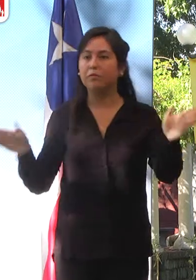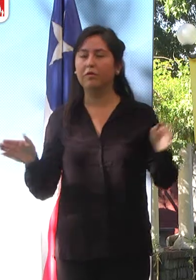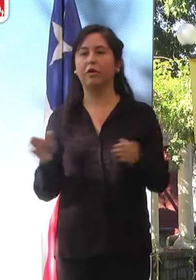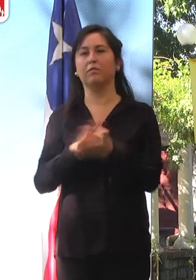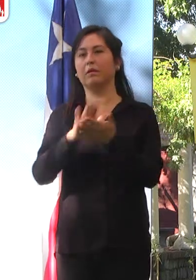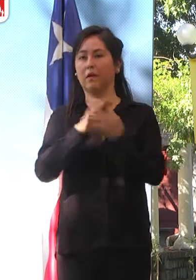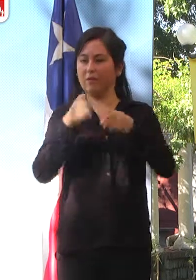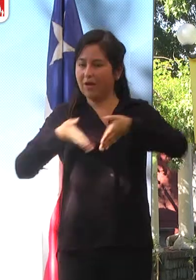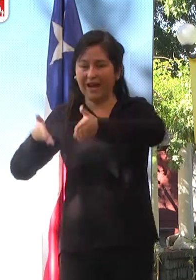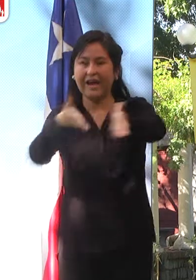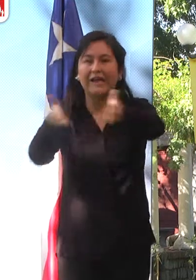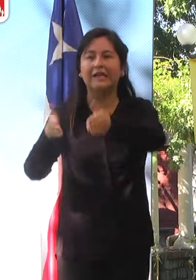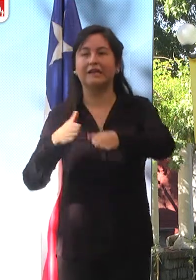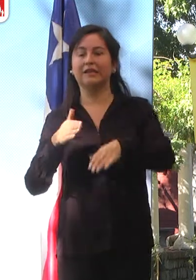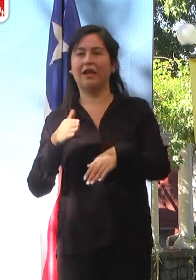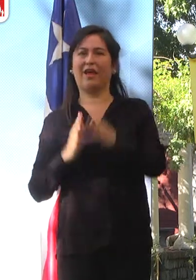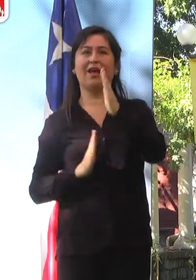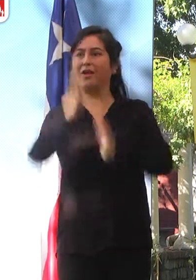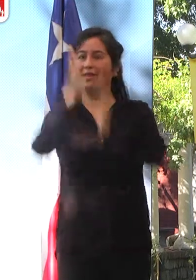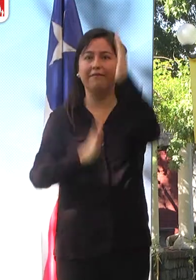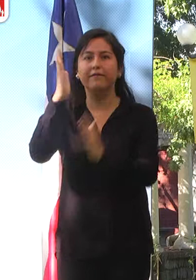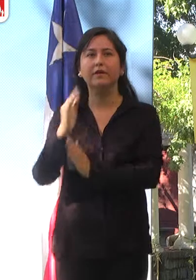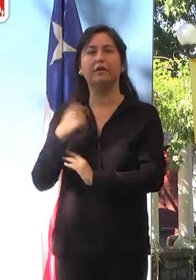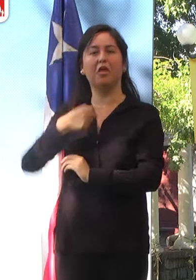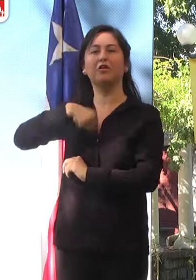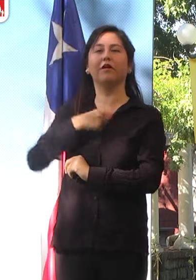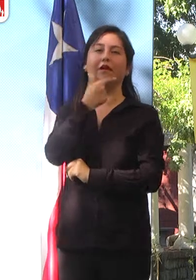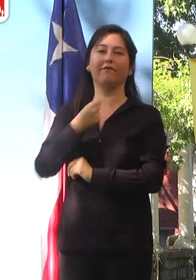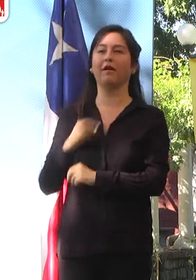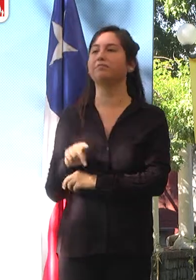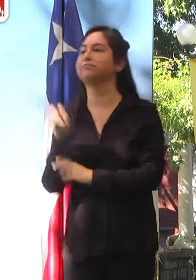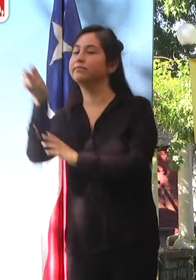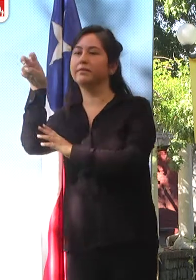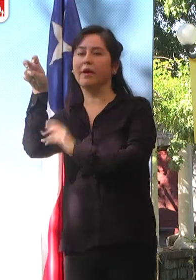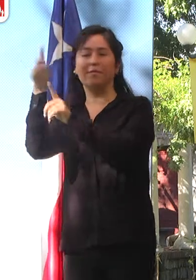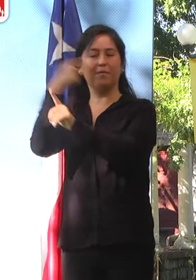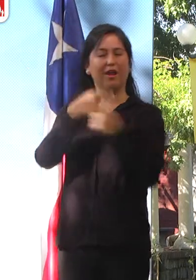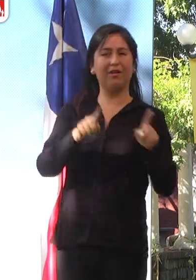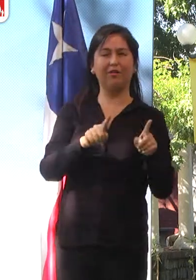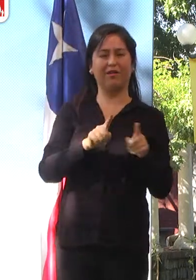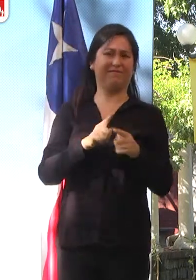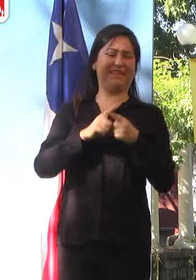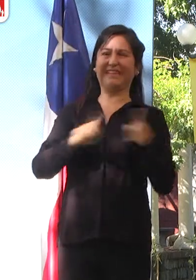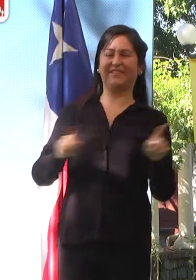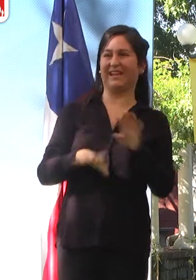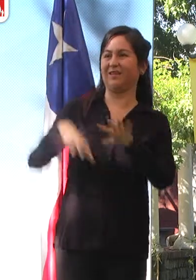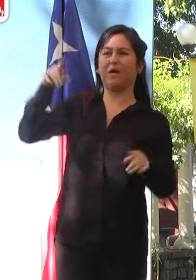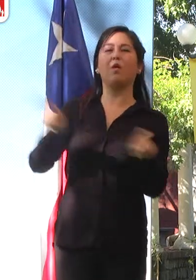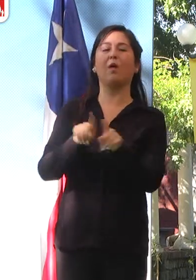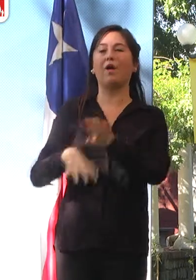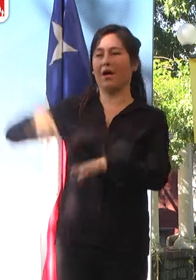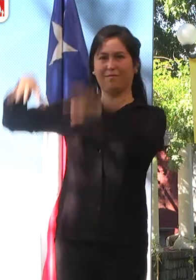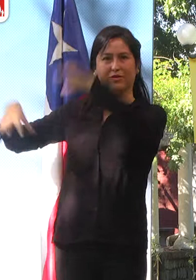veredas, las calles, los edificios, que para uno pueden ser sencillos subir un escalón, para otros pueden ser una montaña completa. También